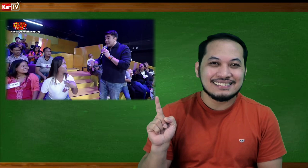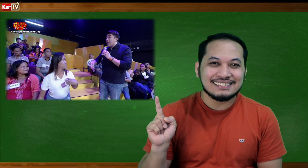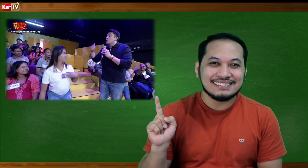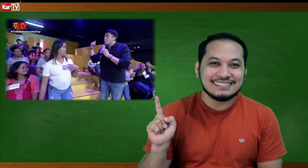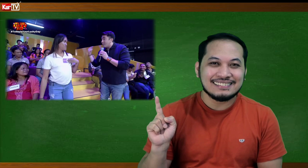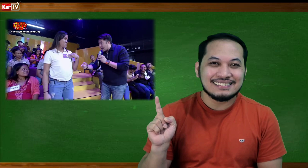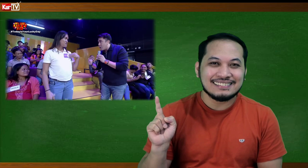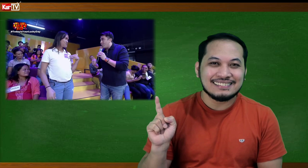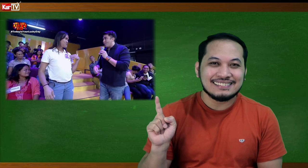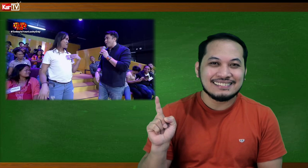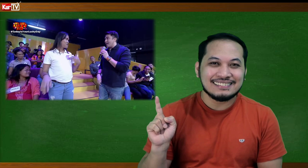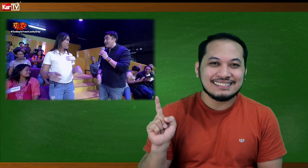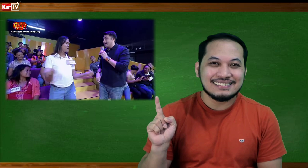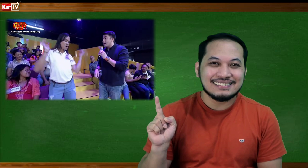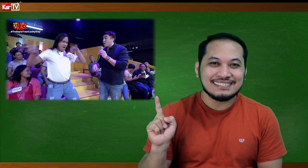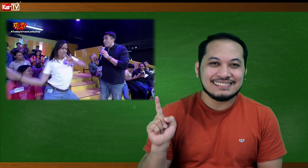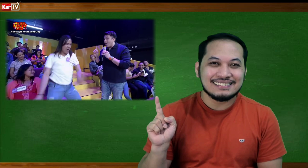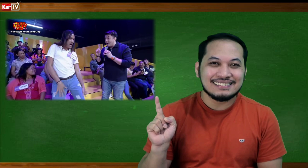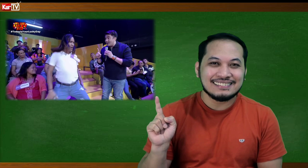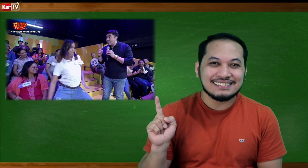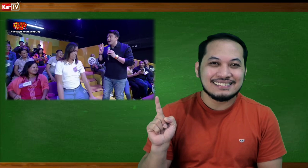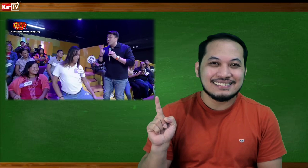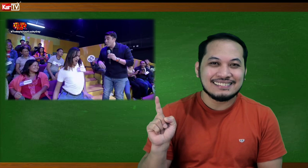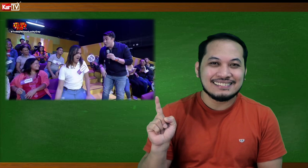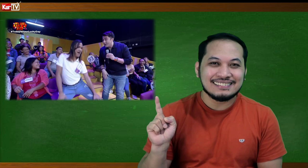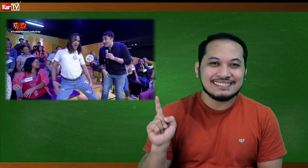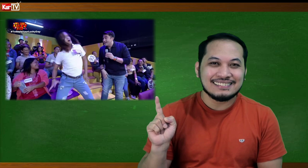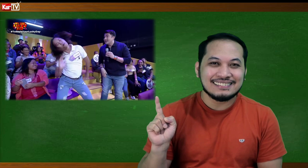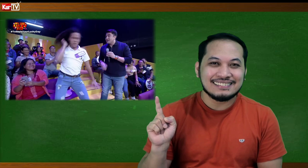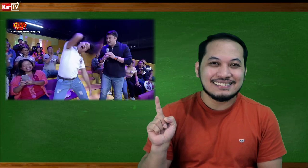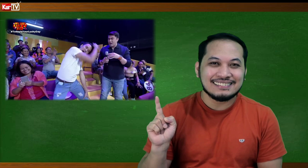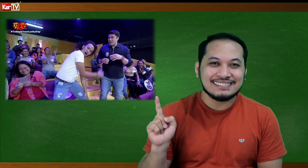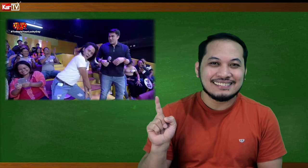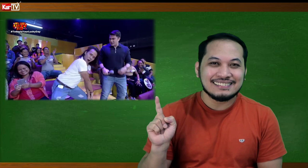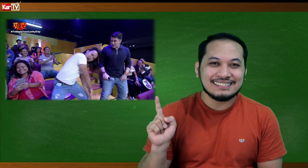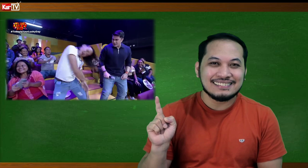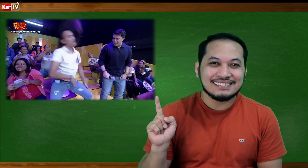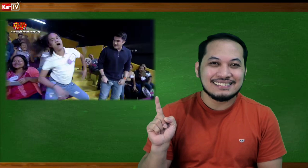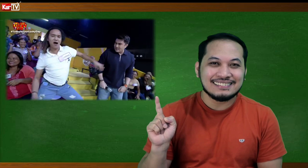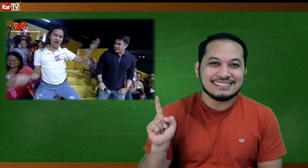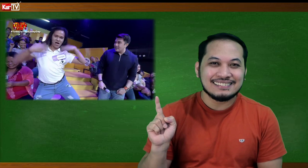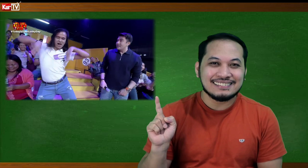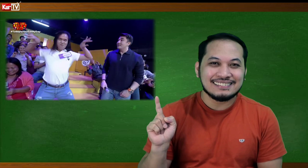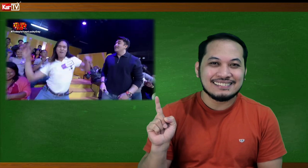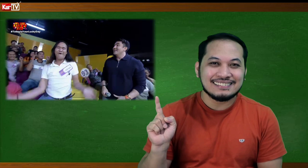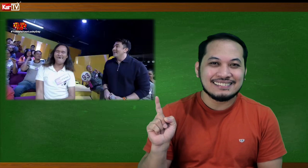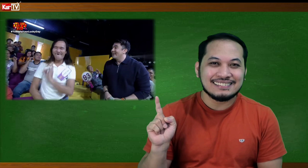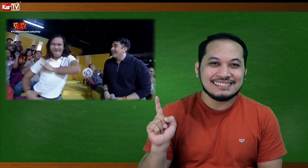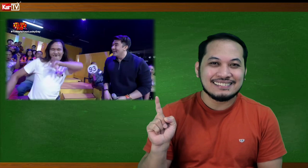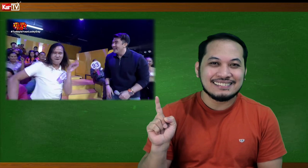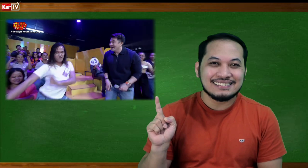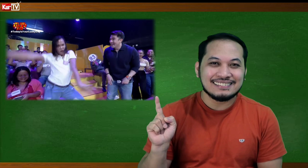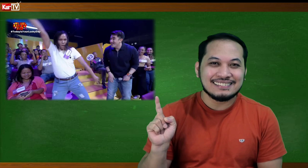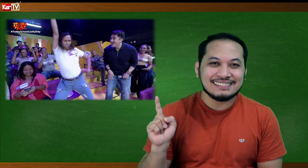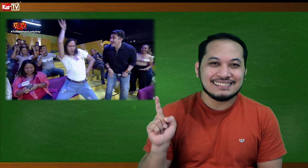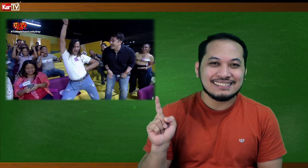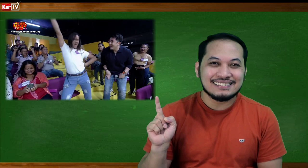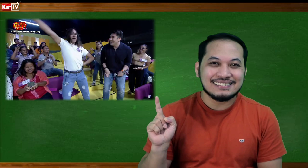ka sumayaw. Okay? One, two, three! It's Your Lucky Day! Hey! It's Your